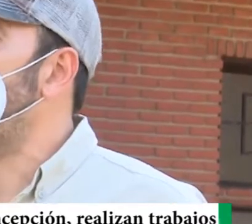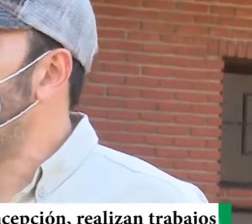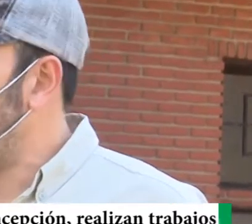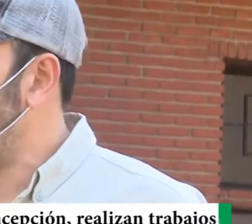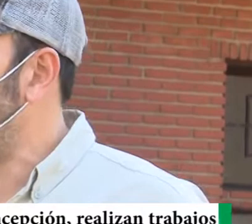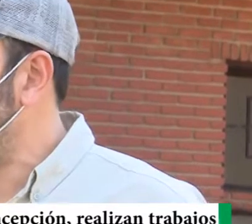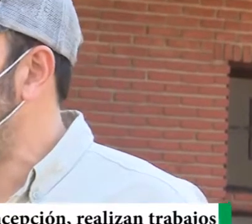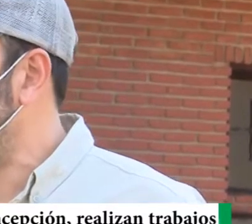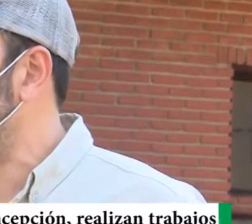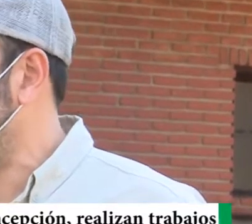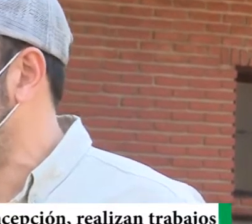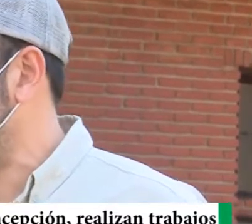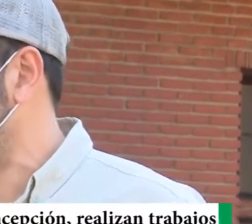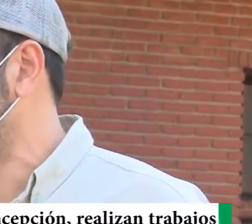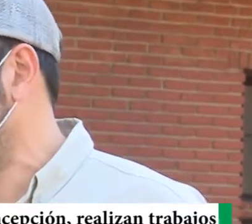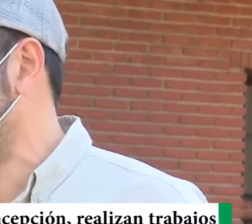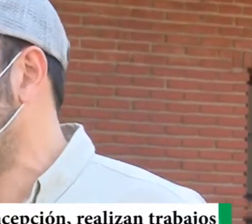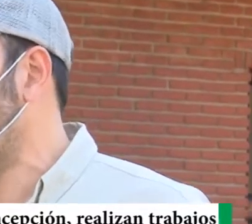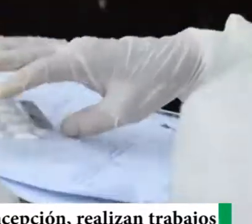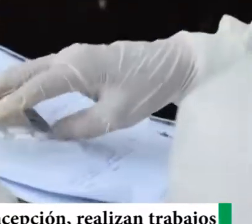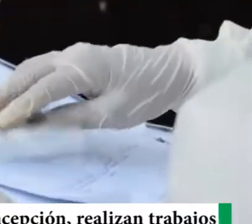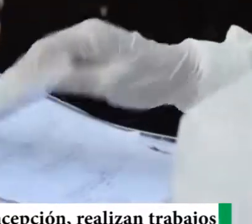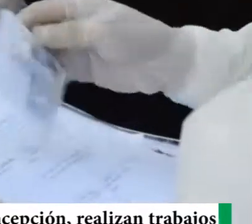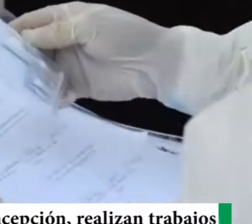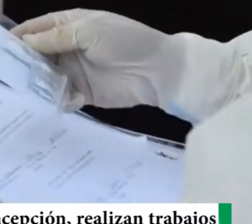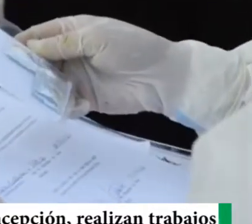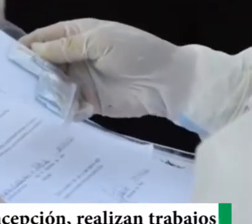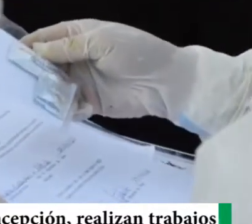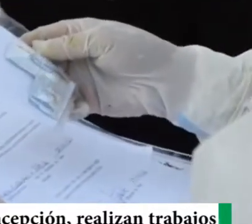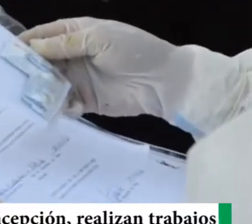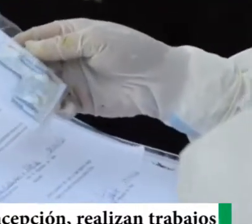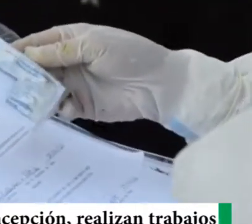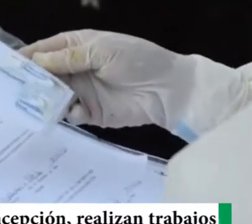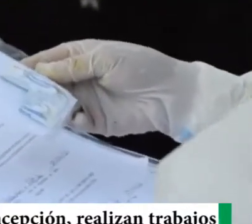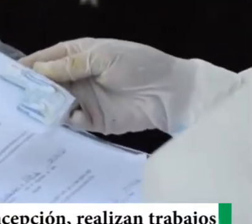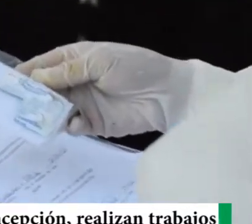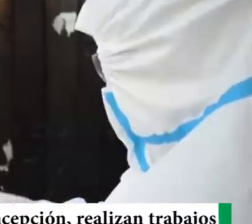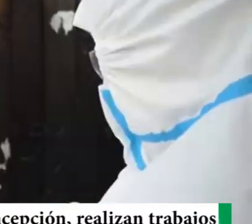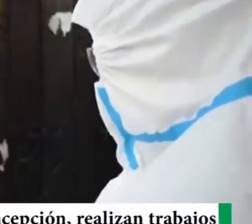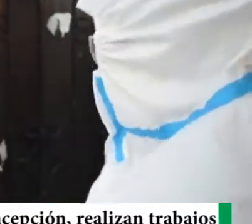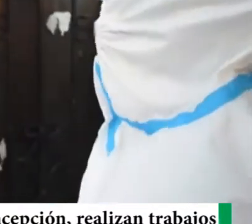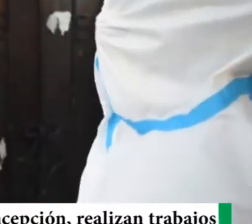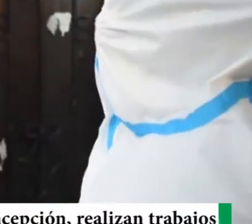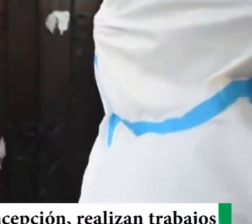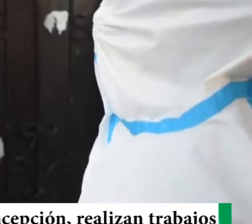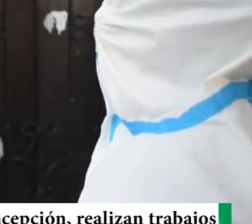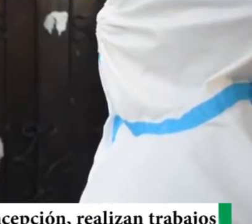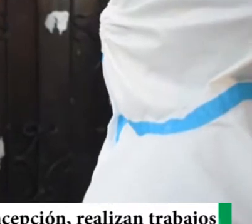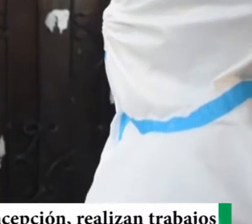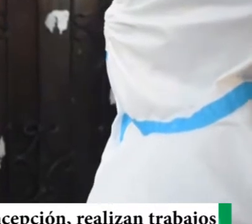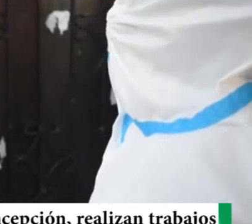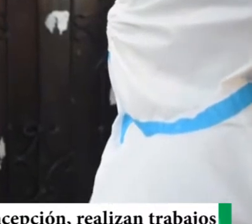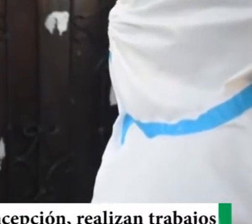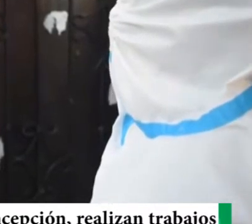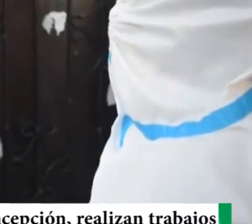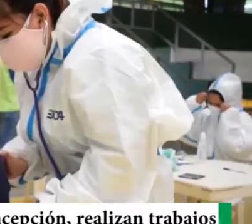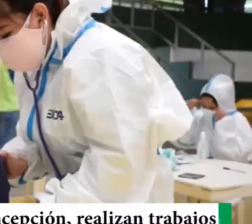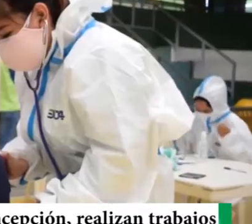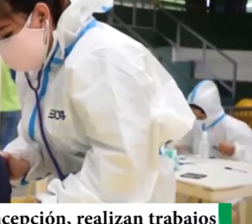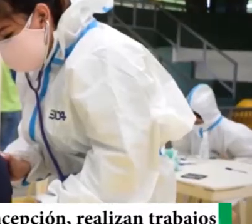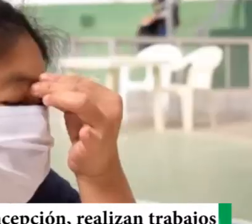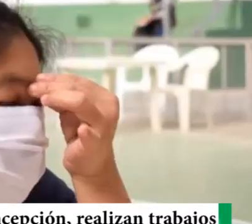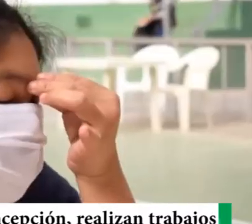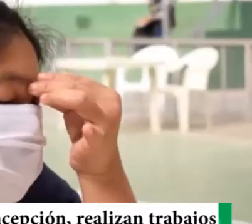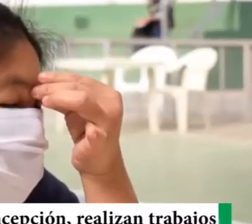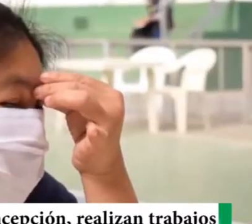y que aproveche, apoyo, que le está dando, su gobierno municipal. También tenemos atención, consultorio médico aquí, también las personas, que desean venir, hacerse revisar aquí, pueden